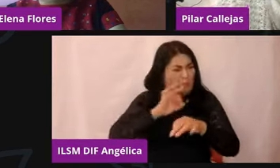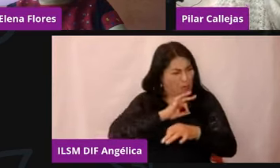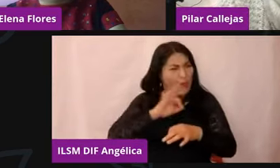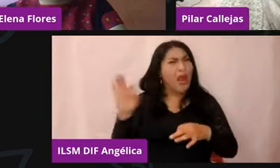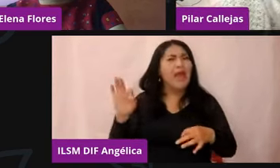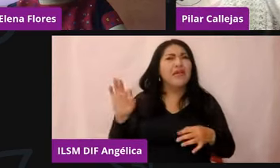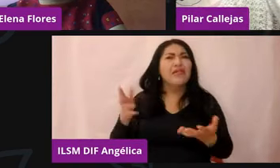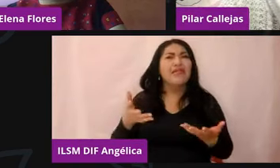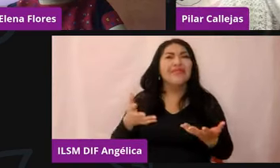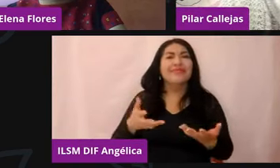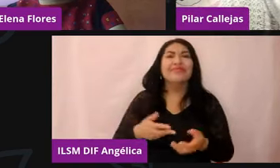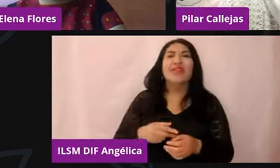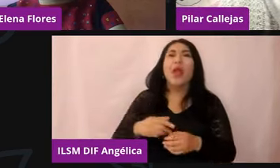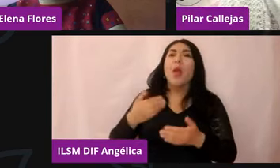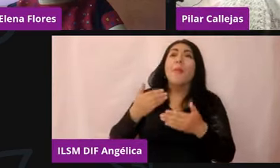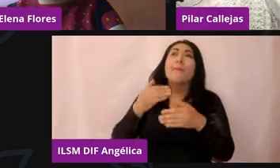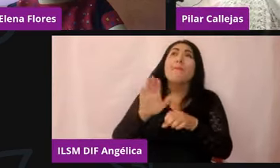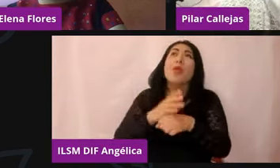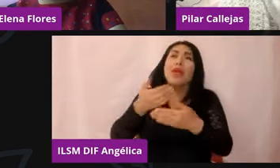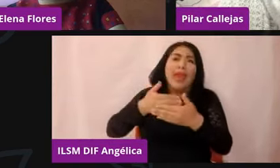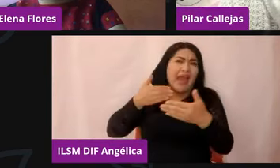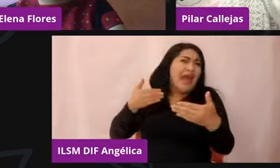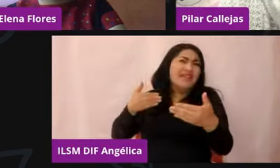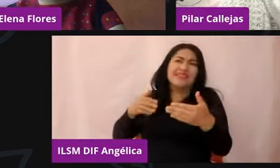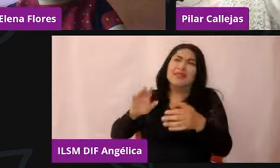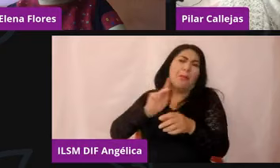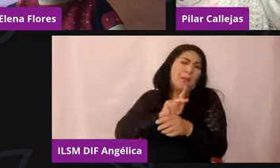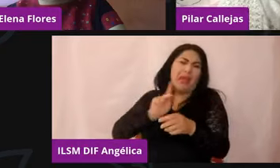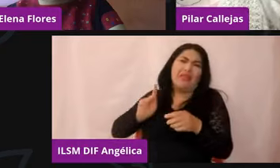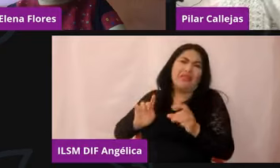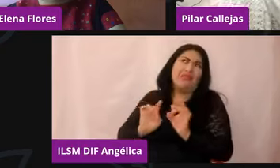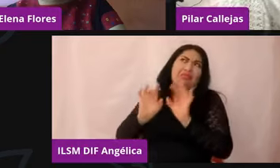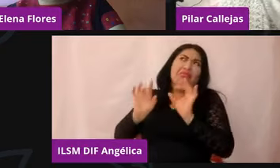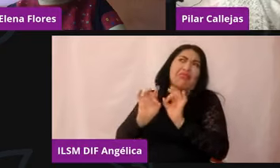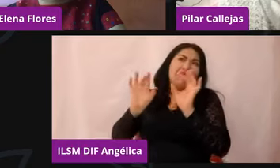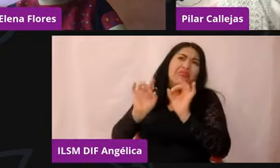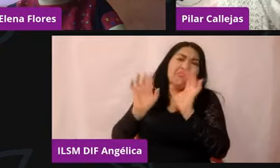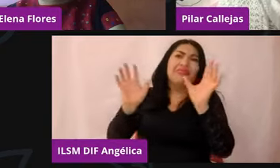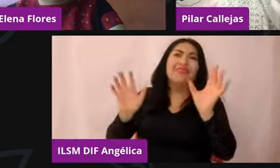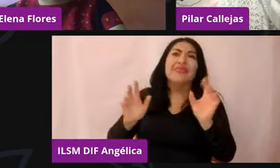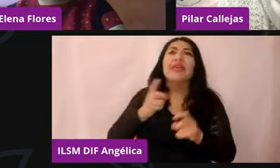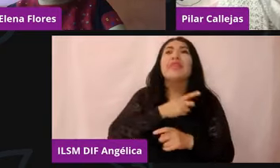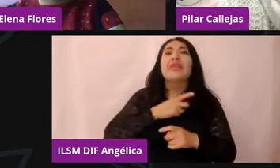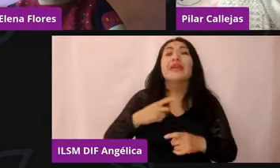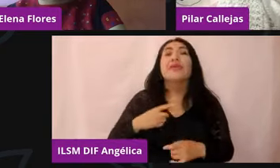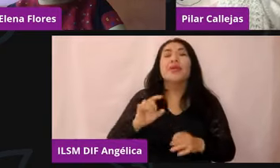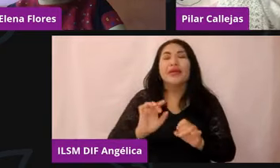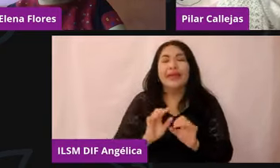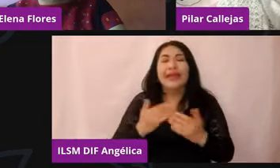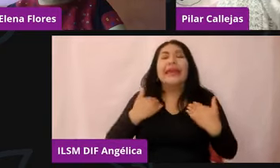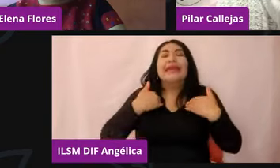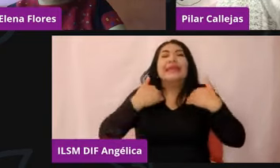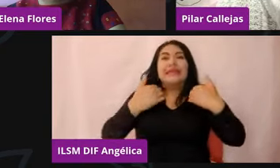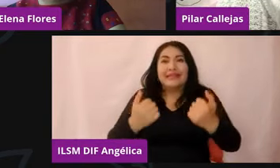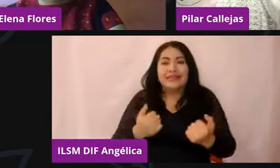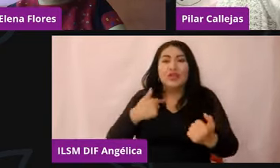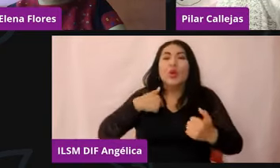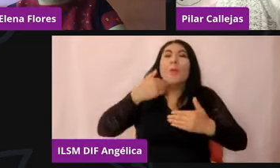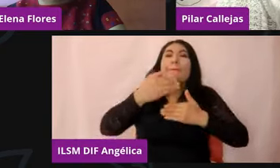valdría la pena primero validar o entender que estoy en un proceso de adaptación, solo que